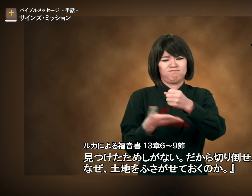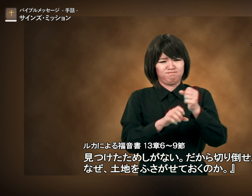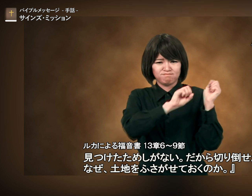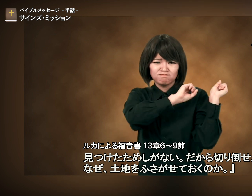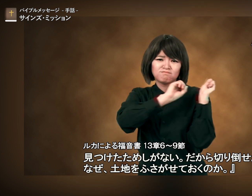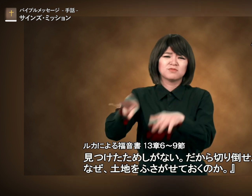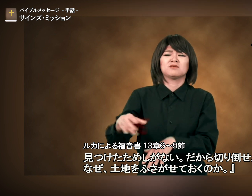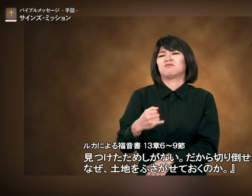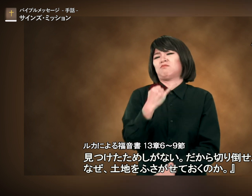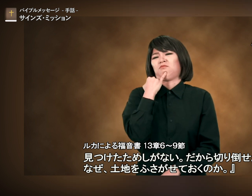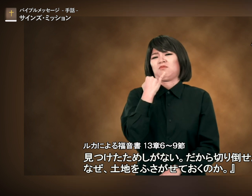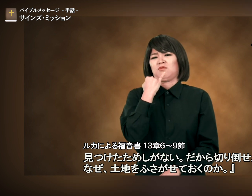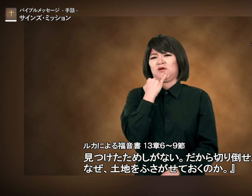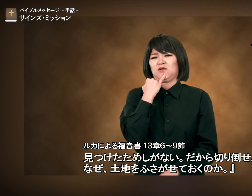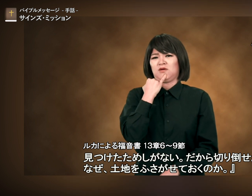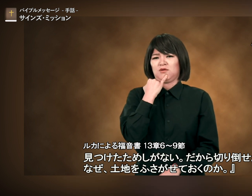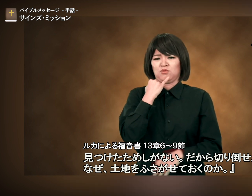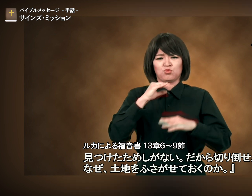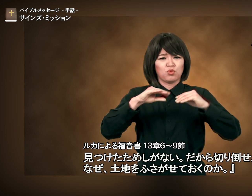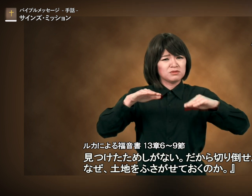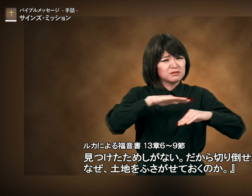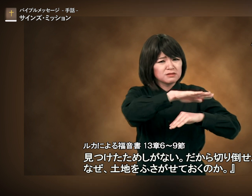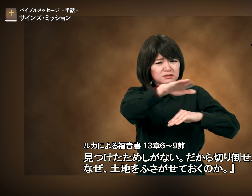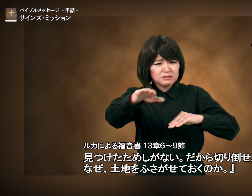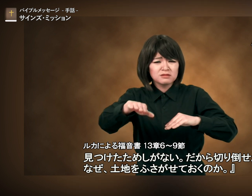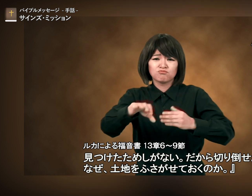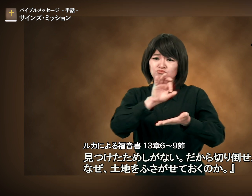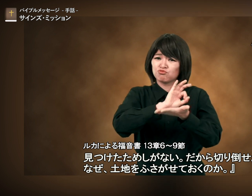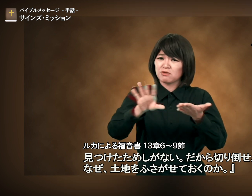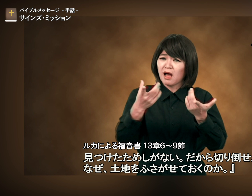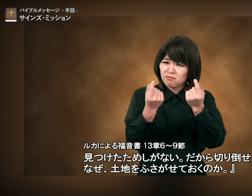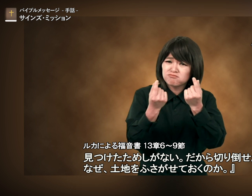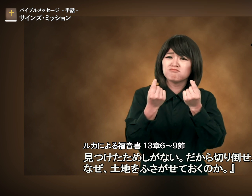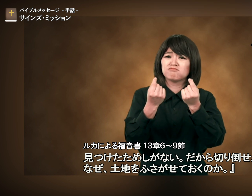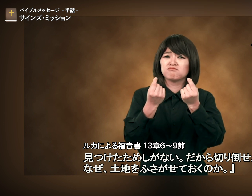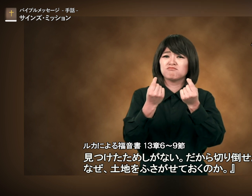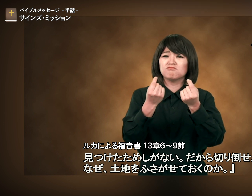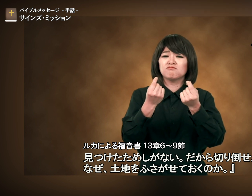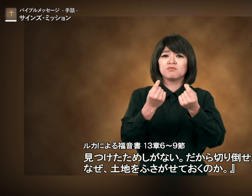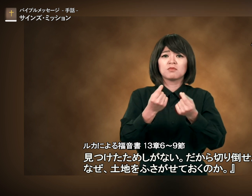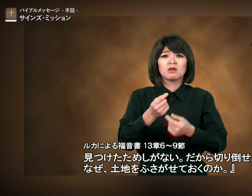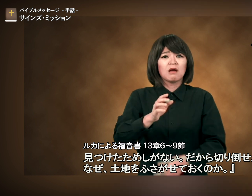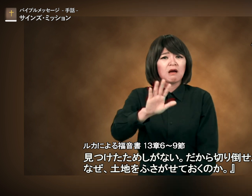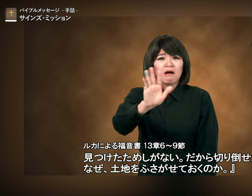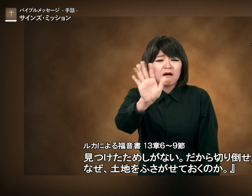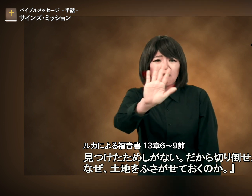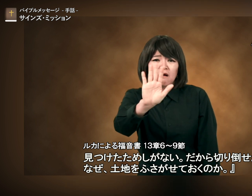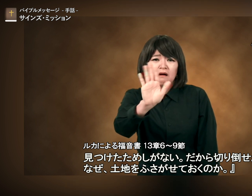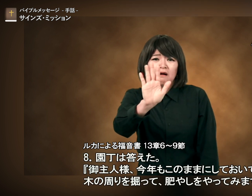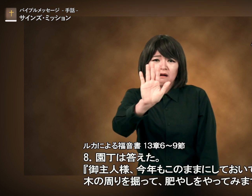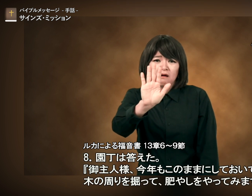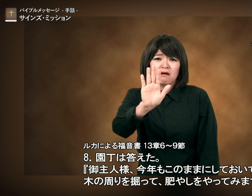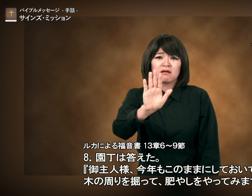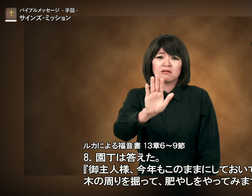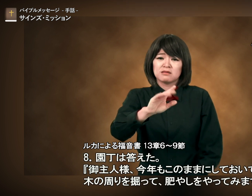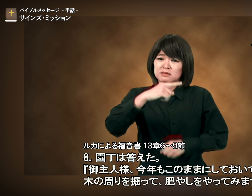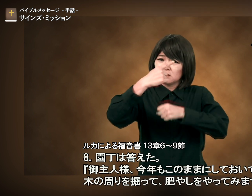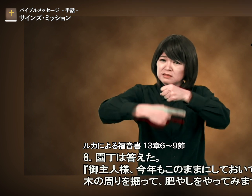だから切り倒せなぜ土地を塞がせておくのか園庭は答えた